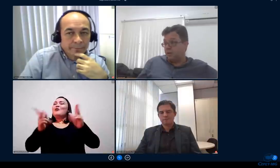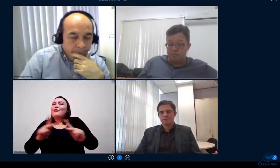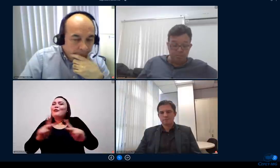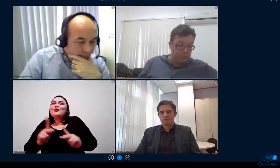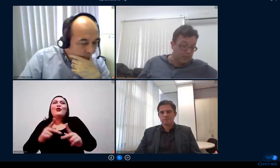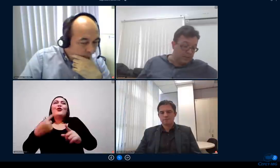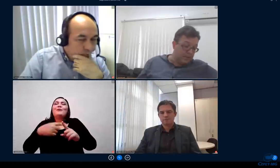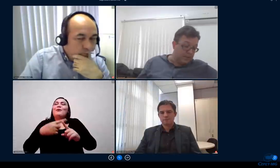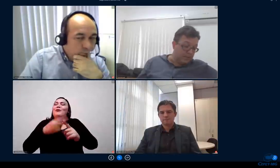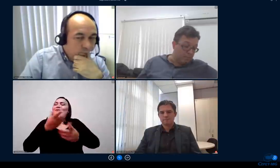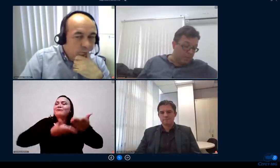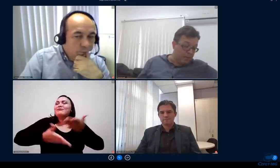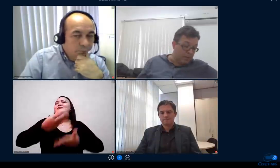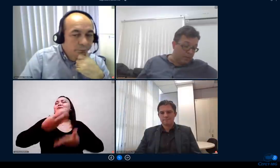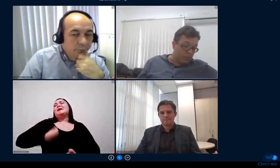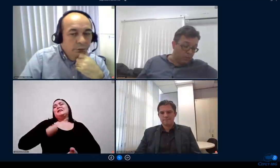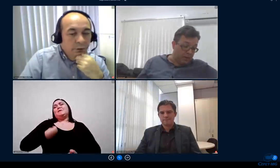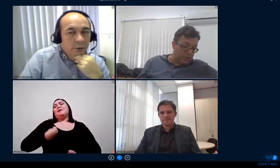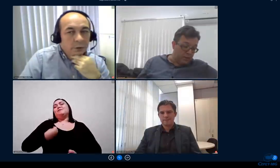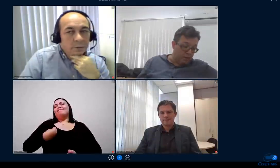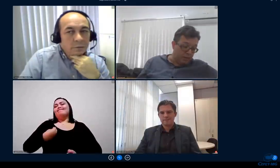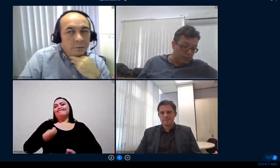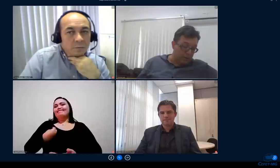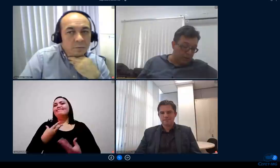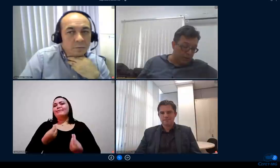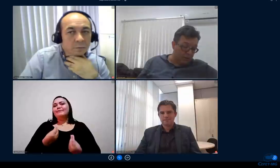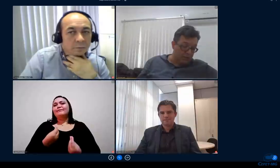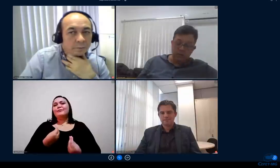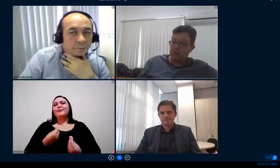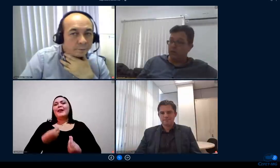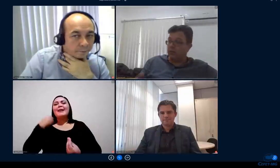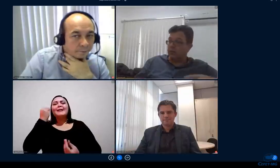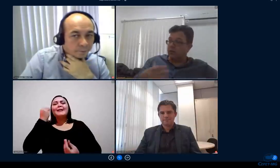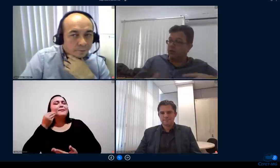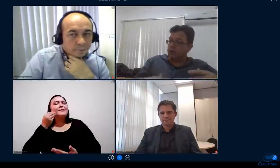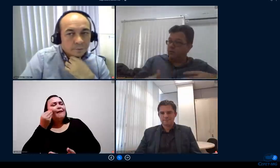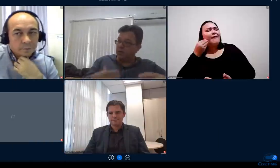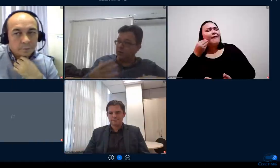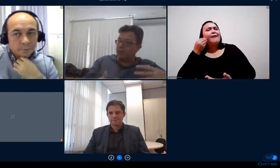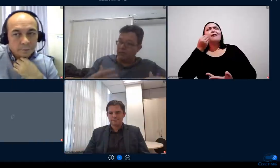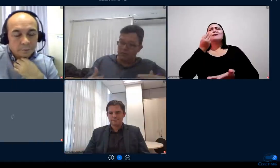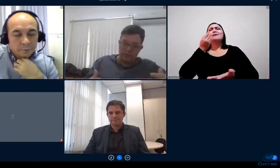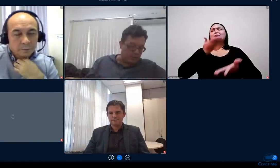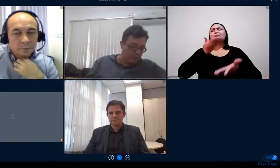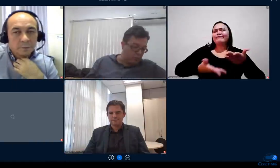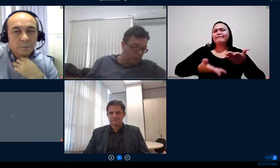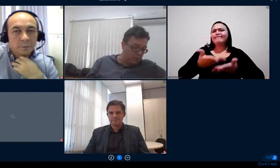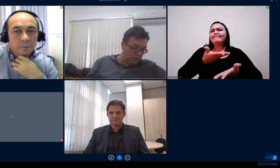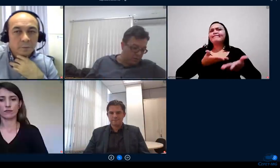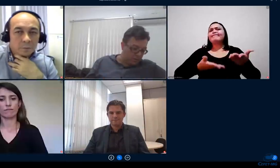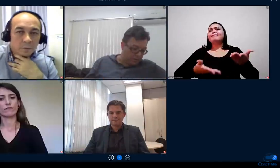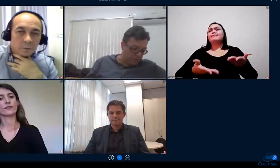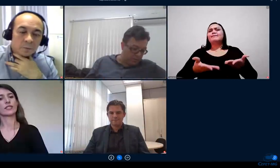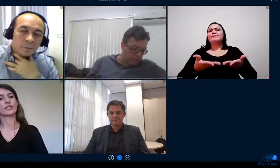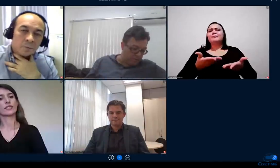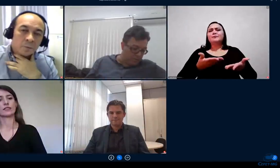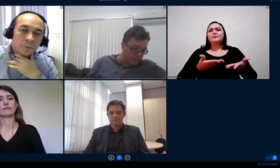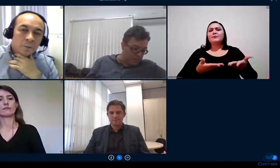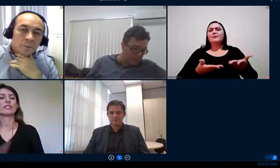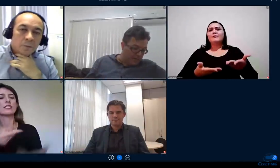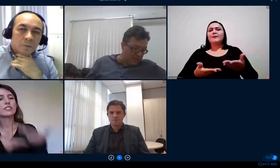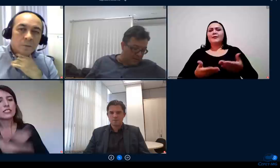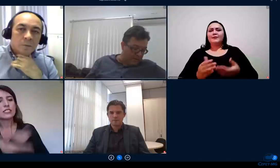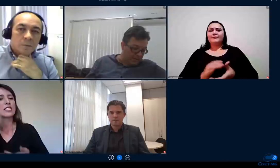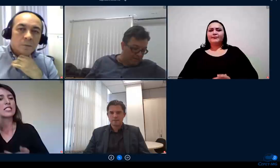participação né e eles compartilham aí experiências e vai formando o outro praticamente